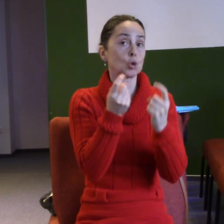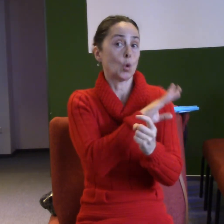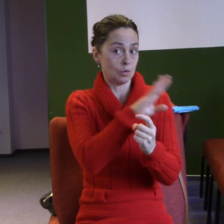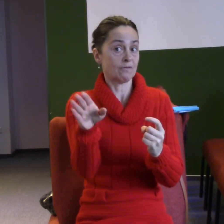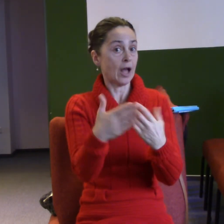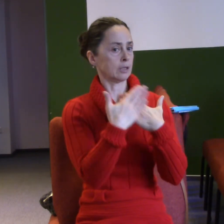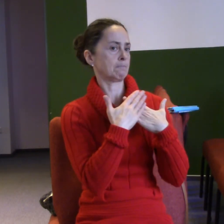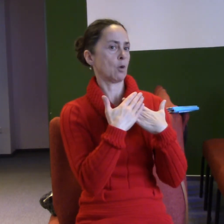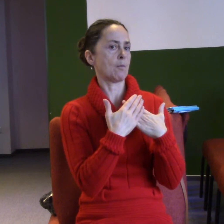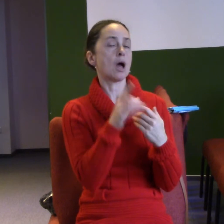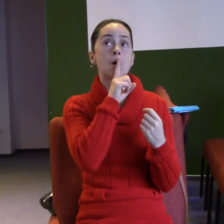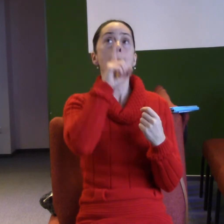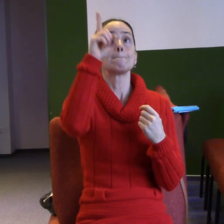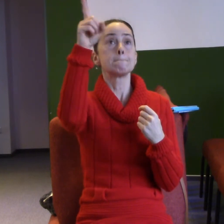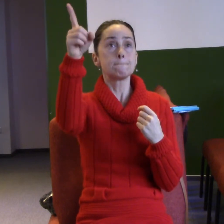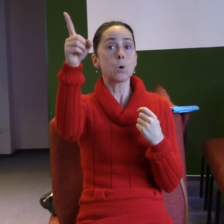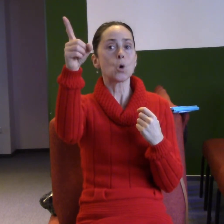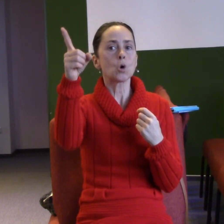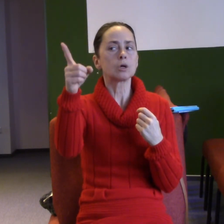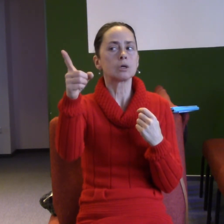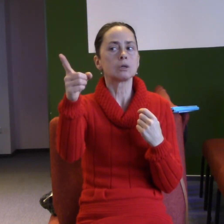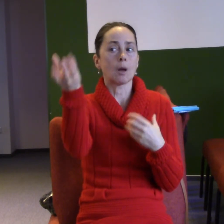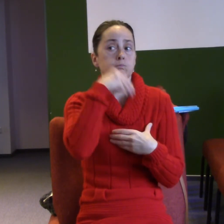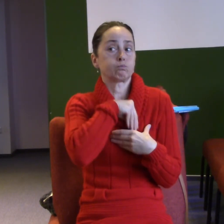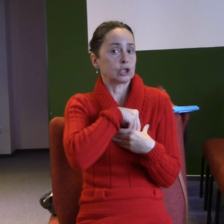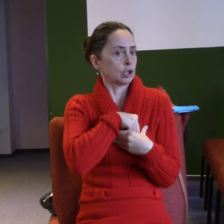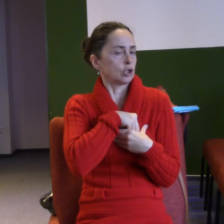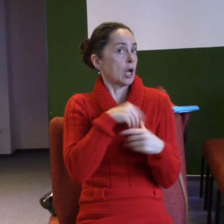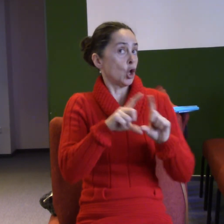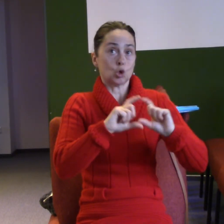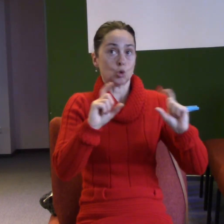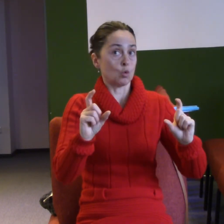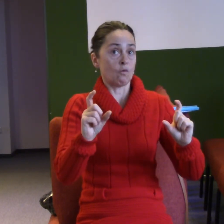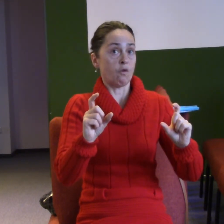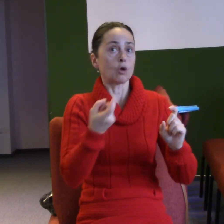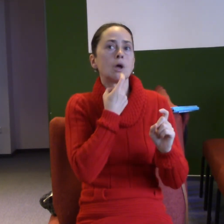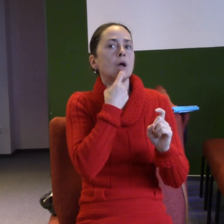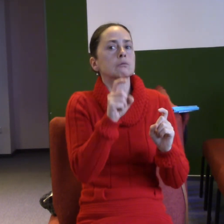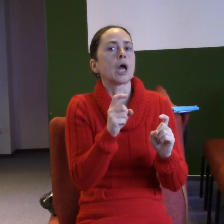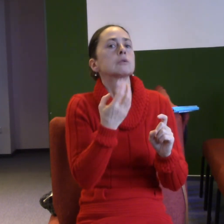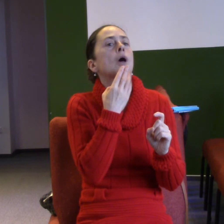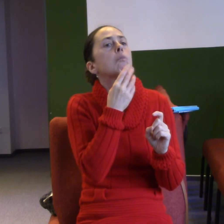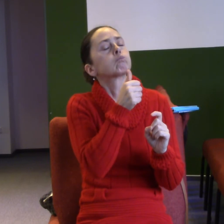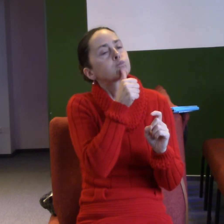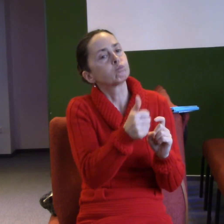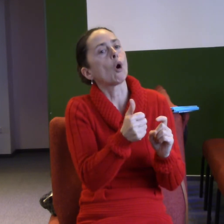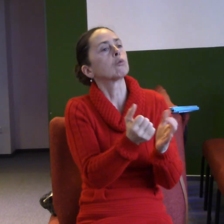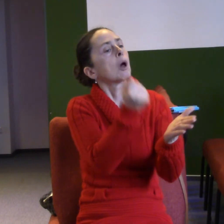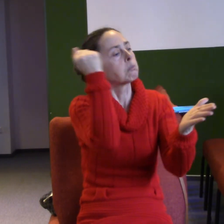Pán Bůh nepřišel jenom počehrat tvůj život. Pán Bůh nepřišel jenom na tebe dát nějakou značku a tím tě odsunul a ty si